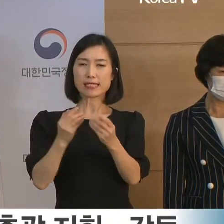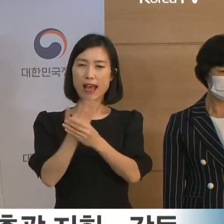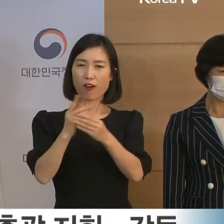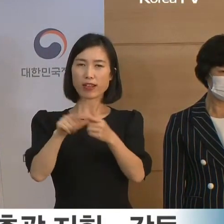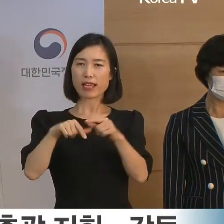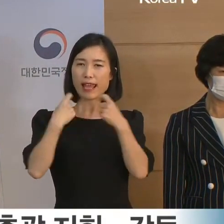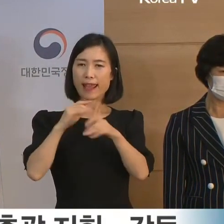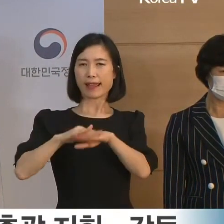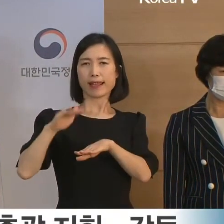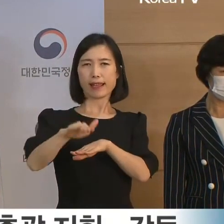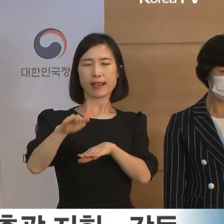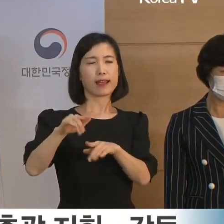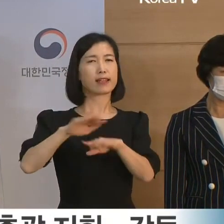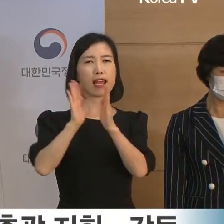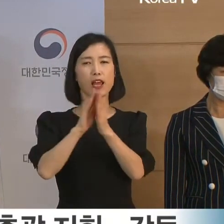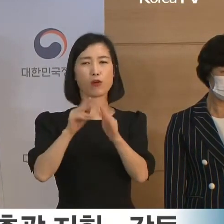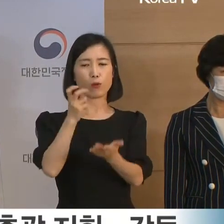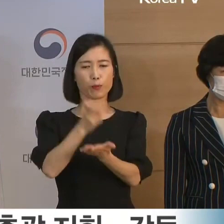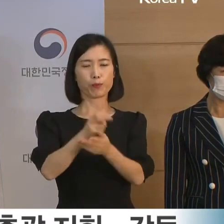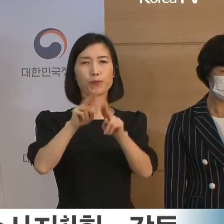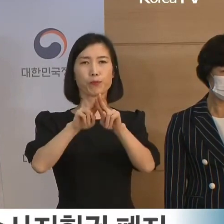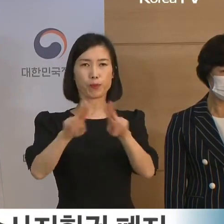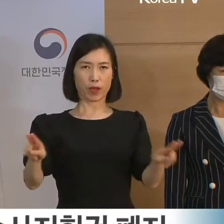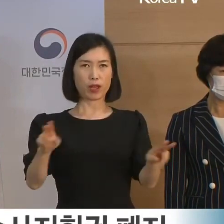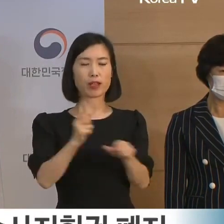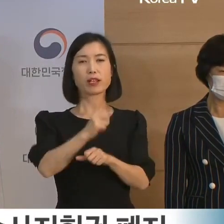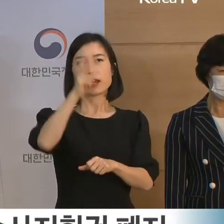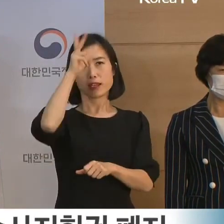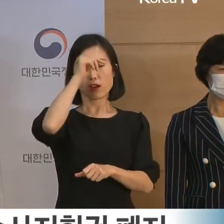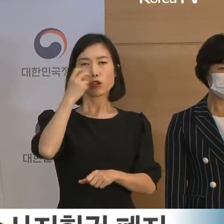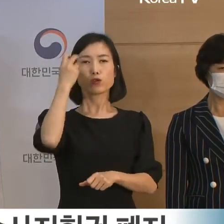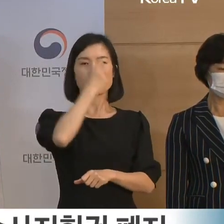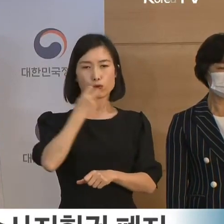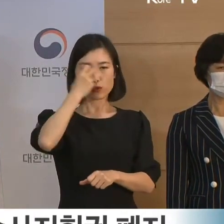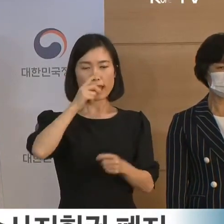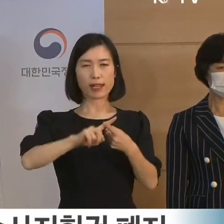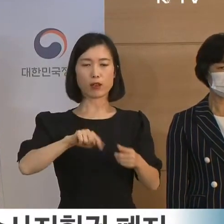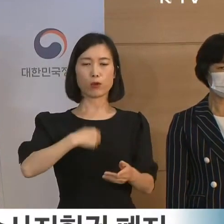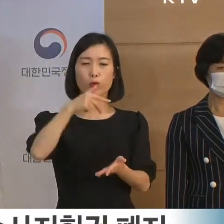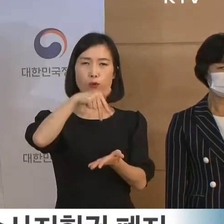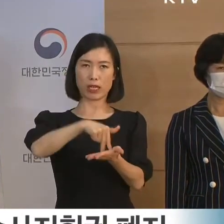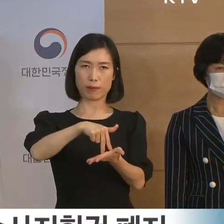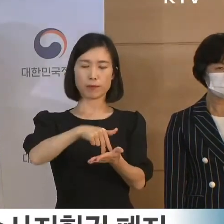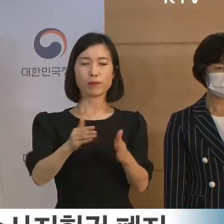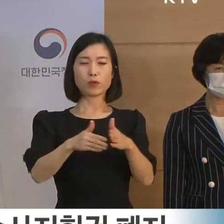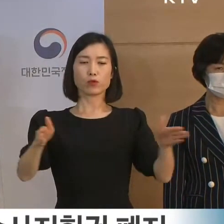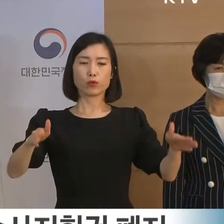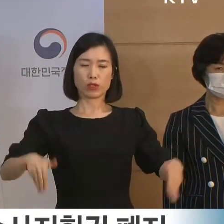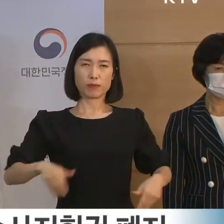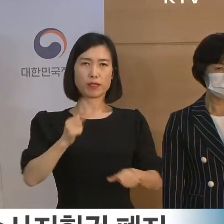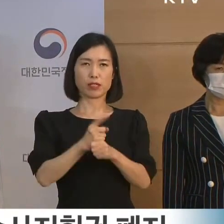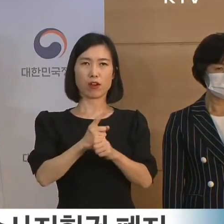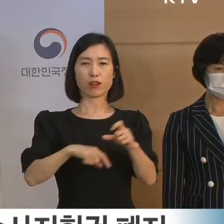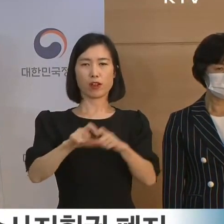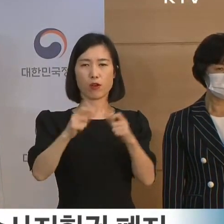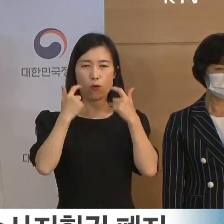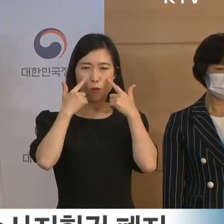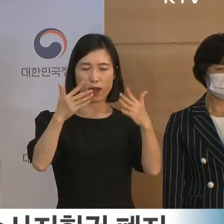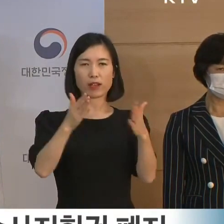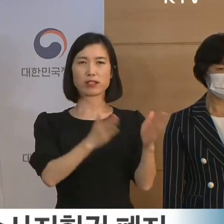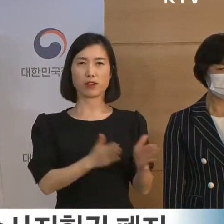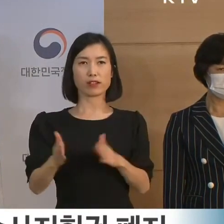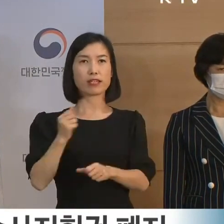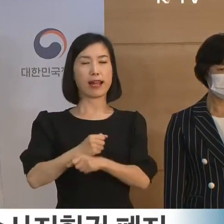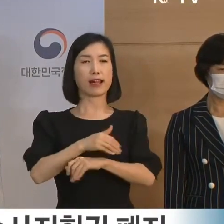원칙적으로 폐지함으로써 경찰 수사의 독립성, 중립성을 확보할 방침입니다.